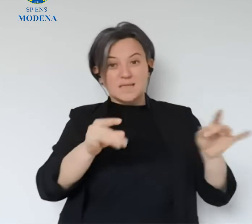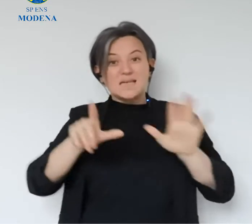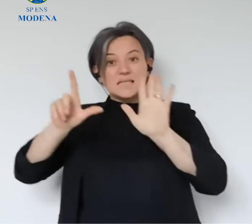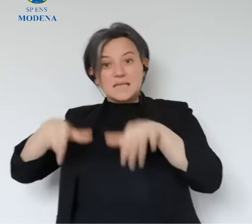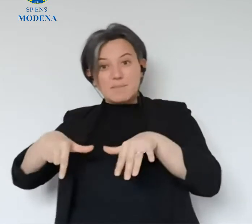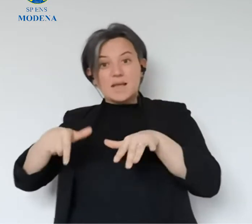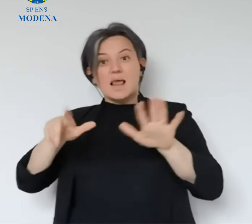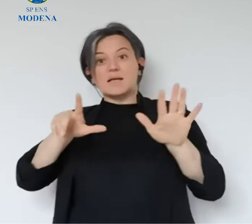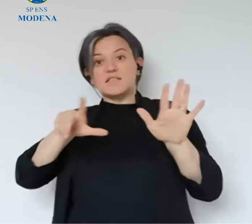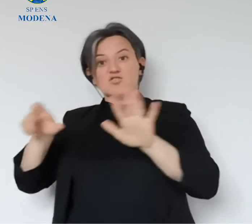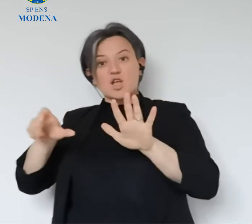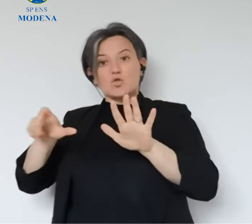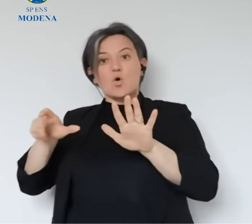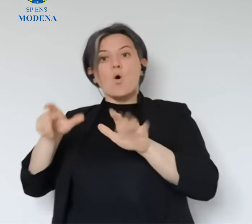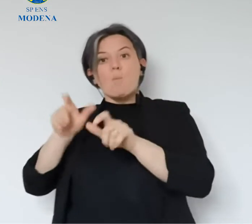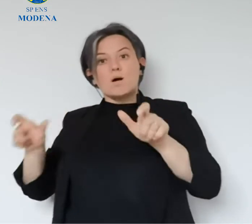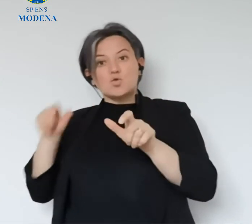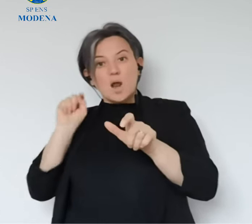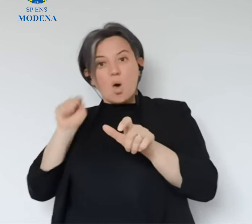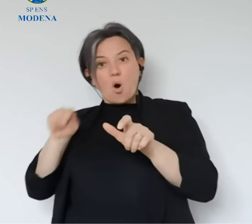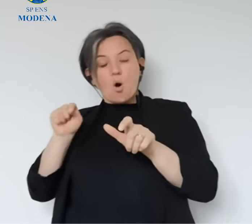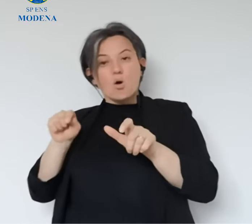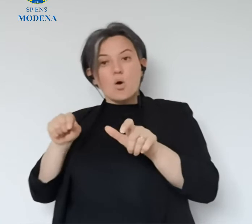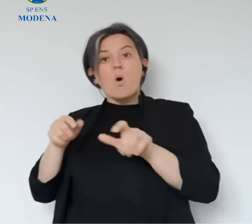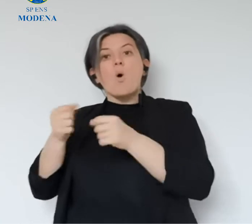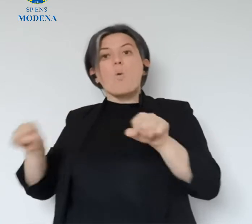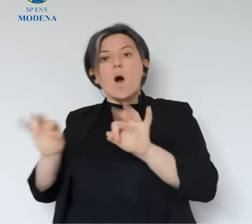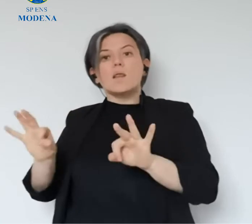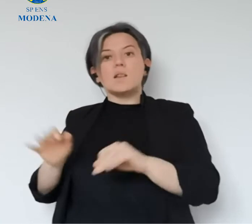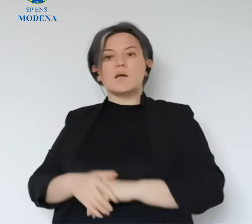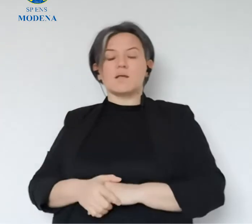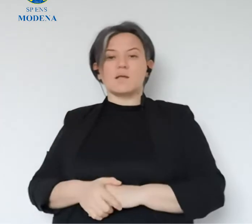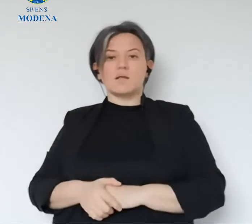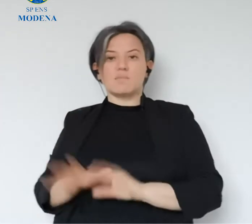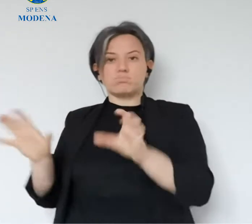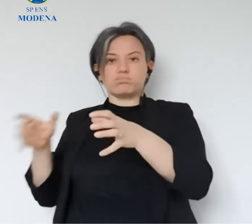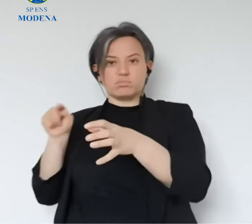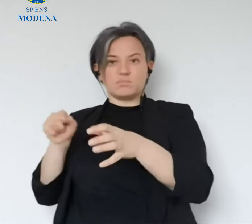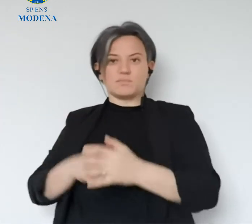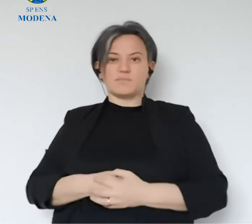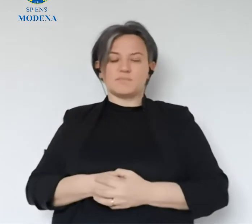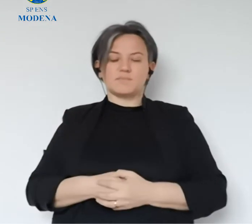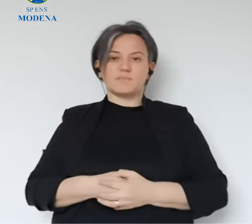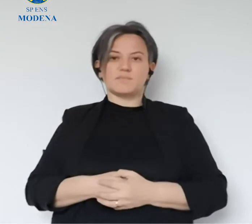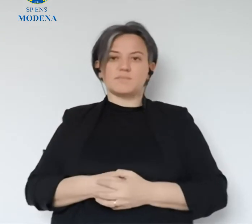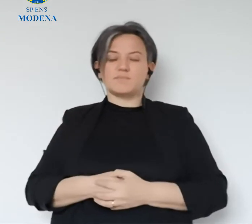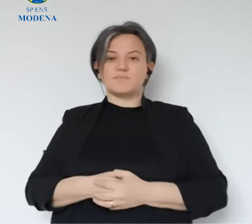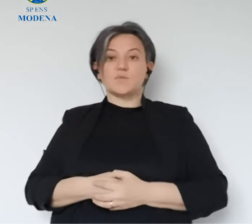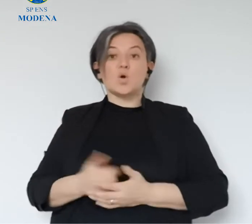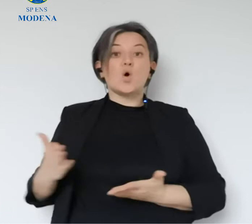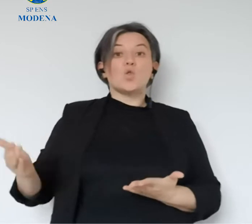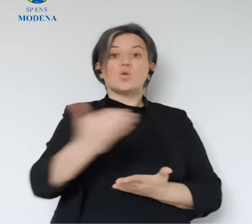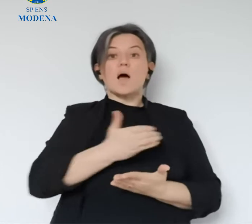guarite, sono uscite, quindi dai 23.000 vanno sottrate 6.700 persone che sono uscite direttamente dal